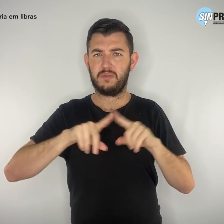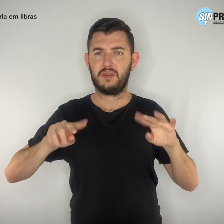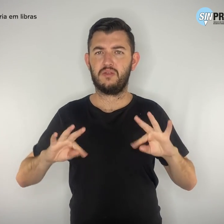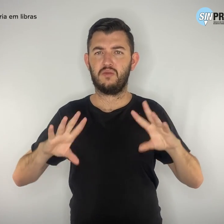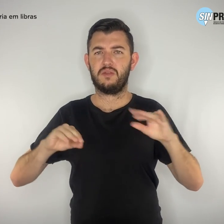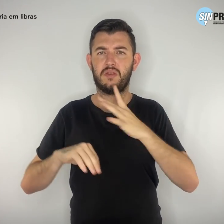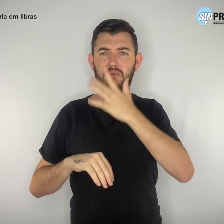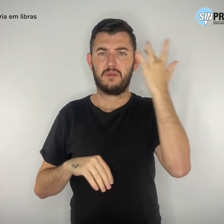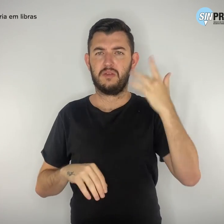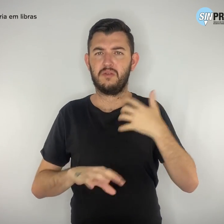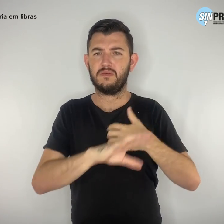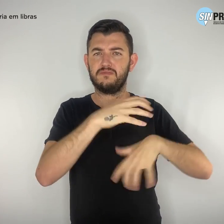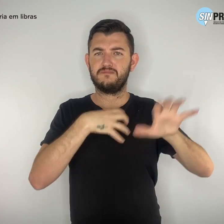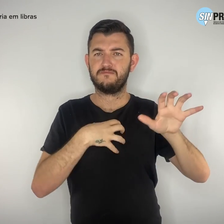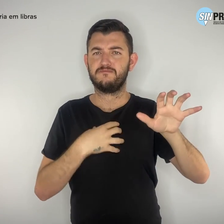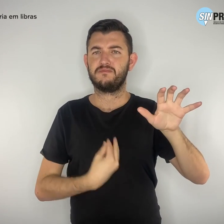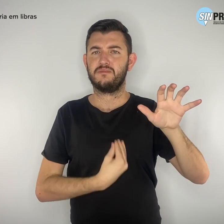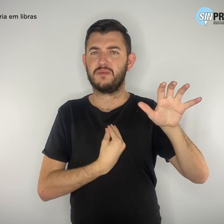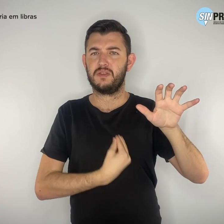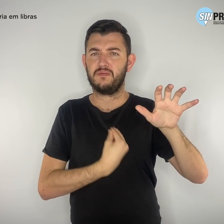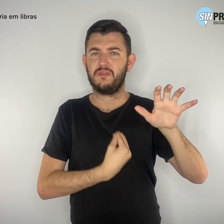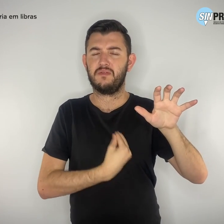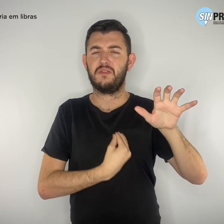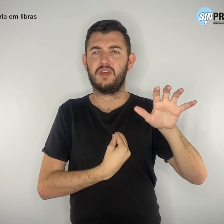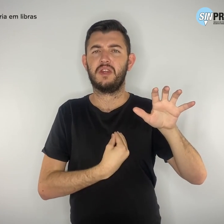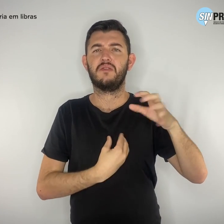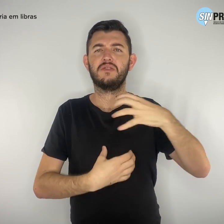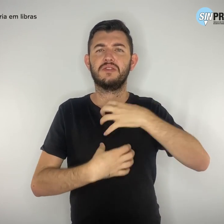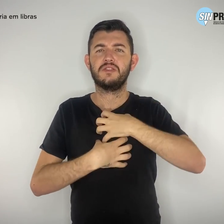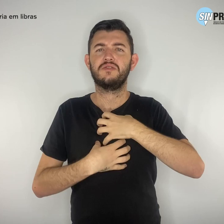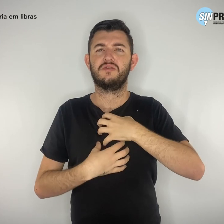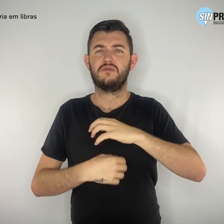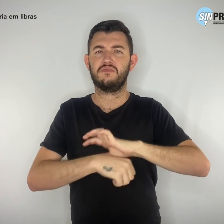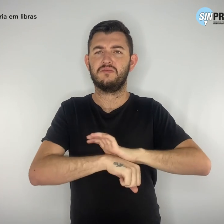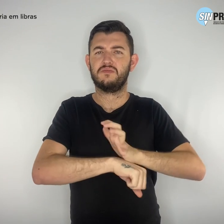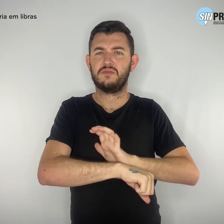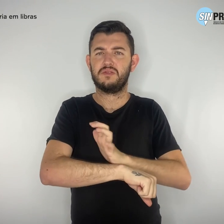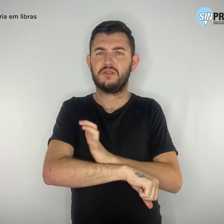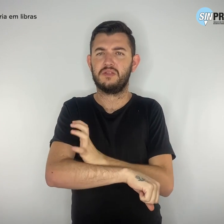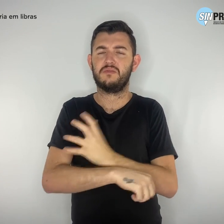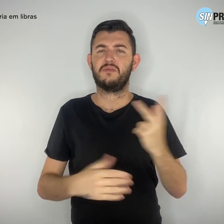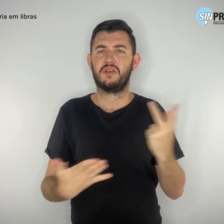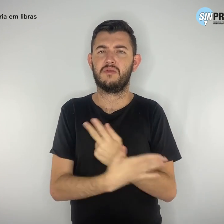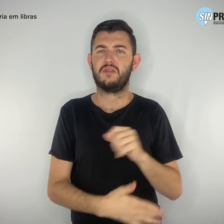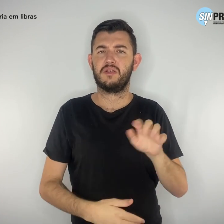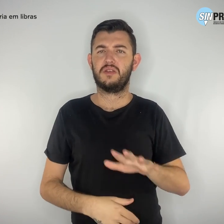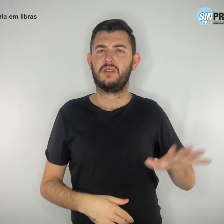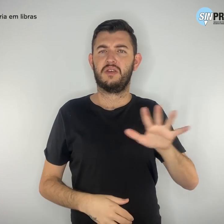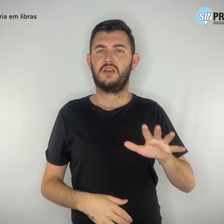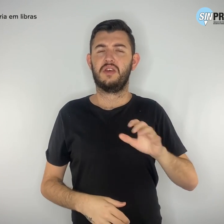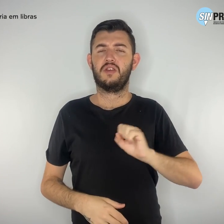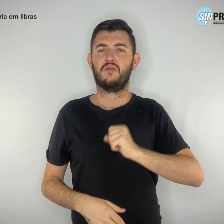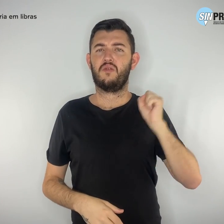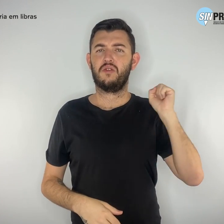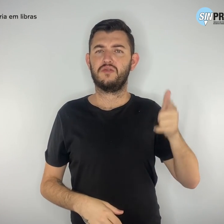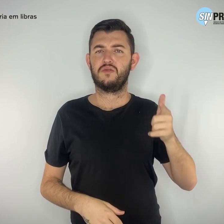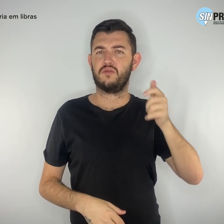e sentiram o peso do racismo estrutural e do ódio às mulheres. O